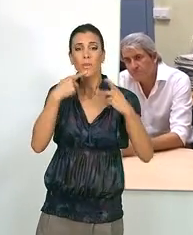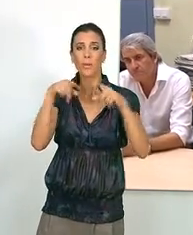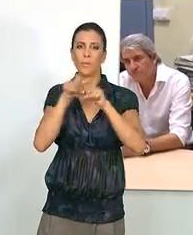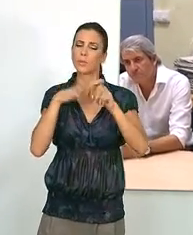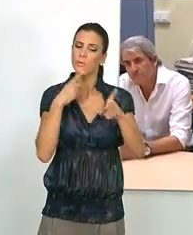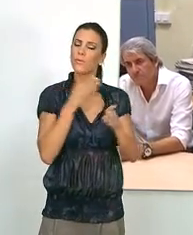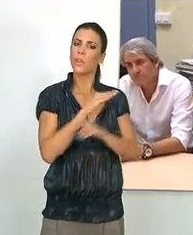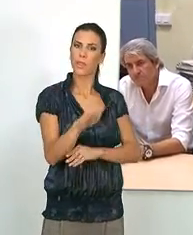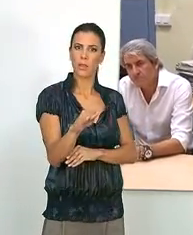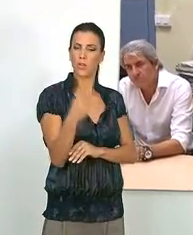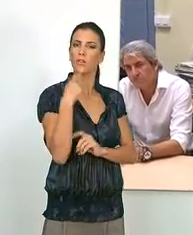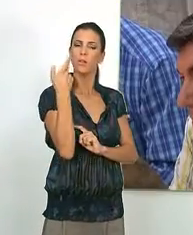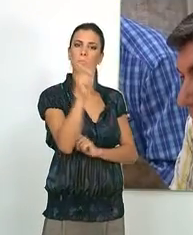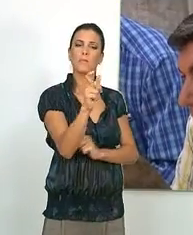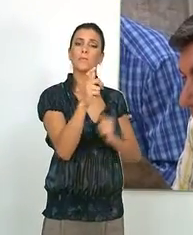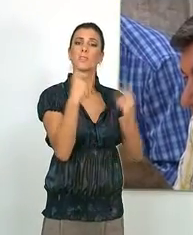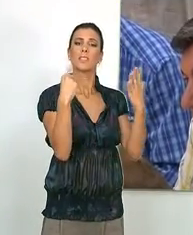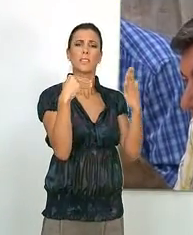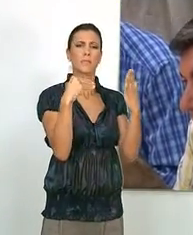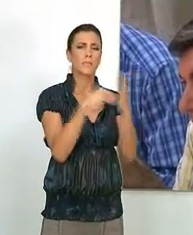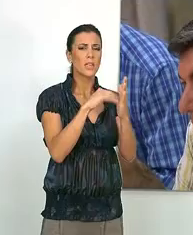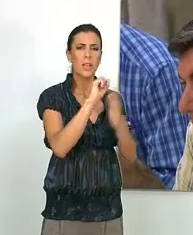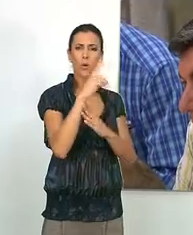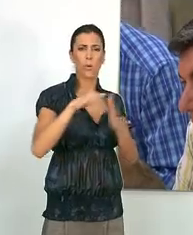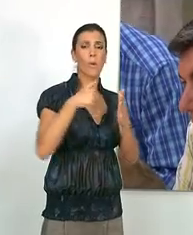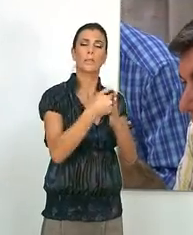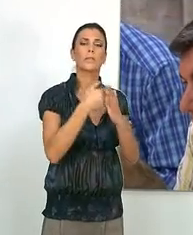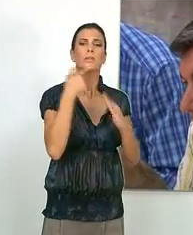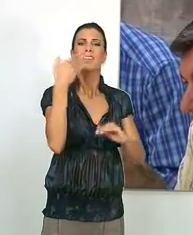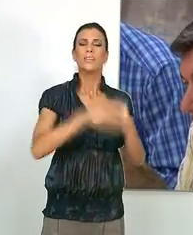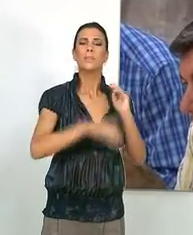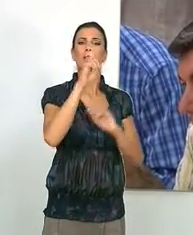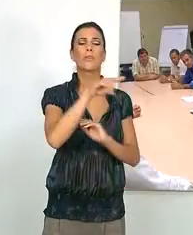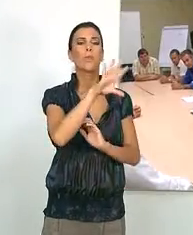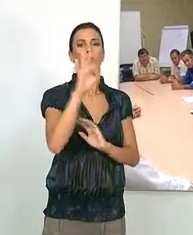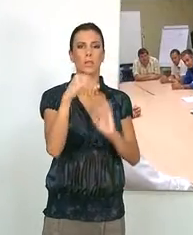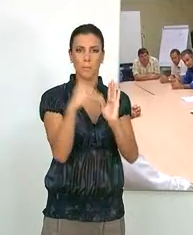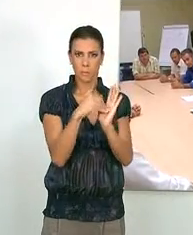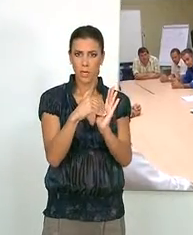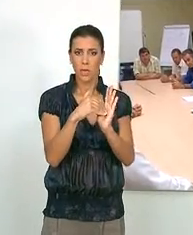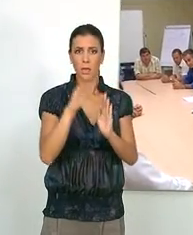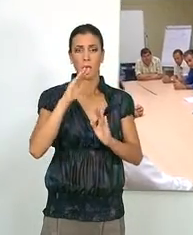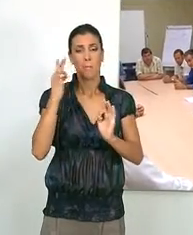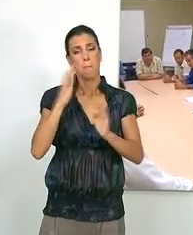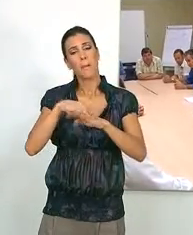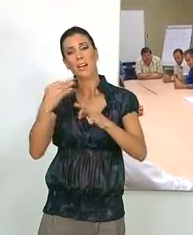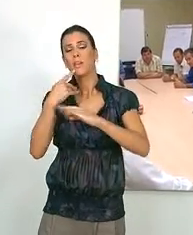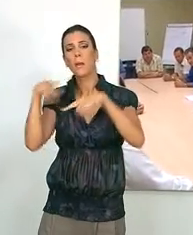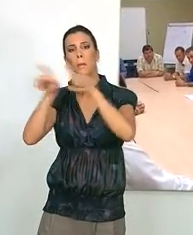podrán financiar inversiones desde 6.000 euros con un límite de 150.000 para la empresa del sector